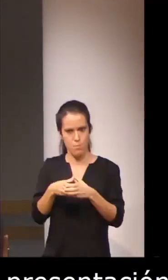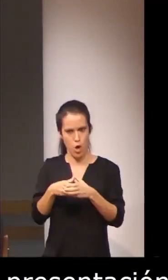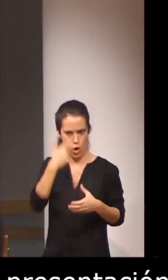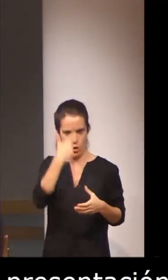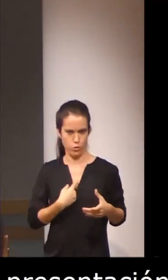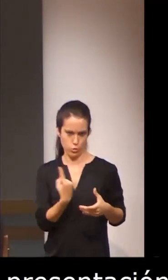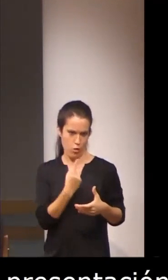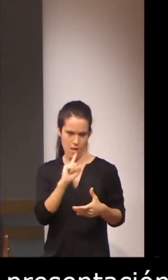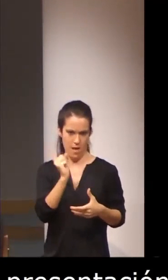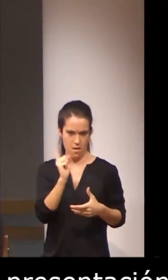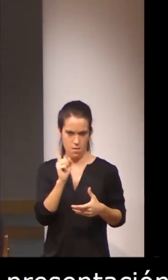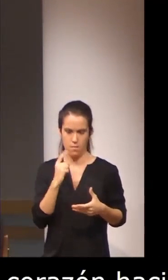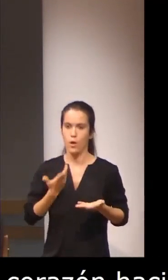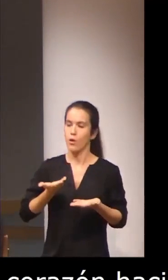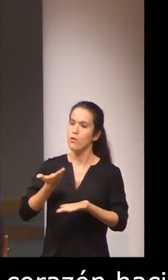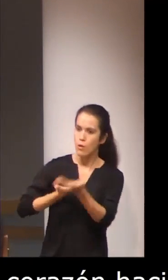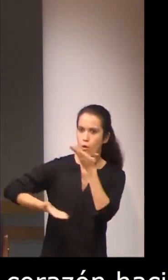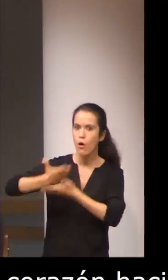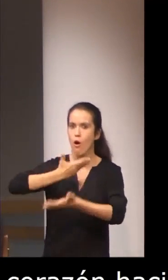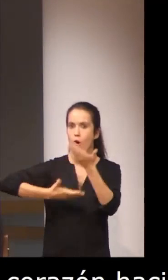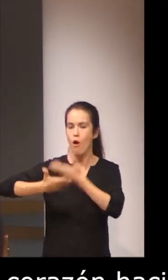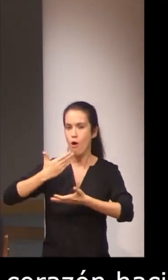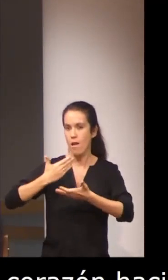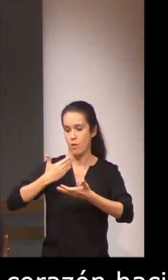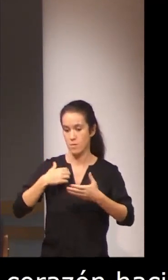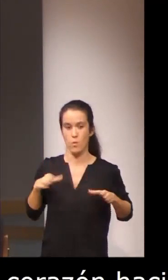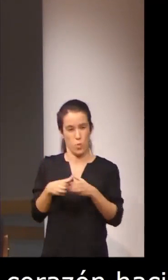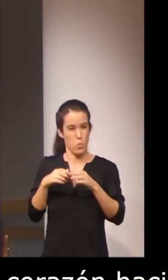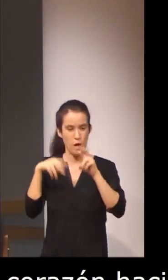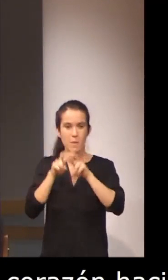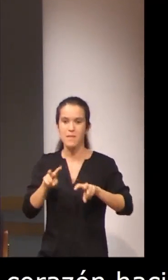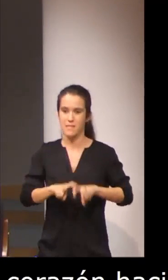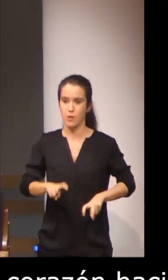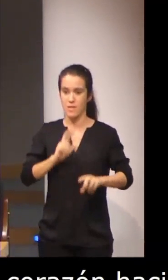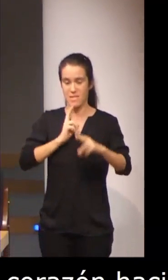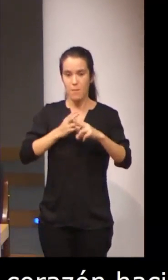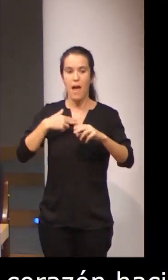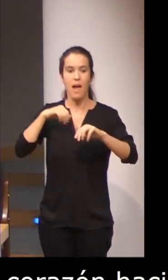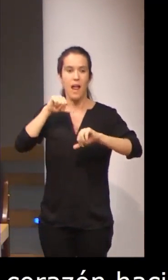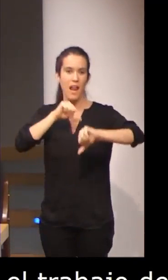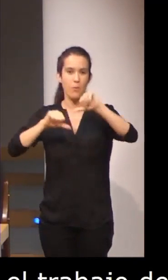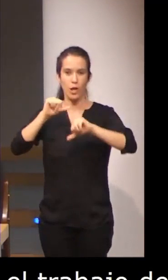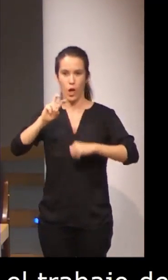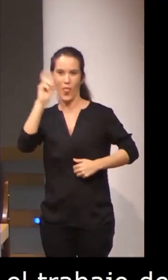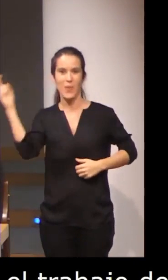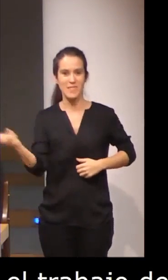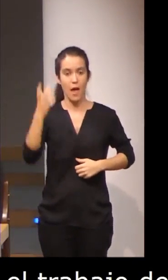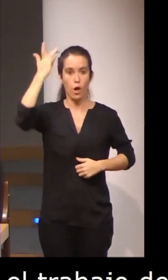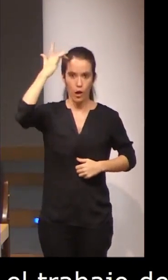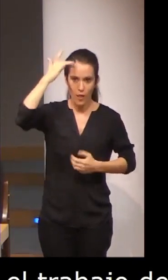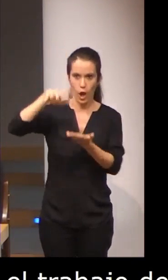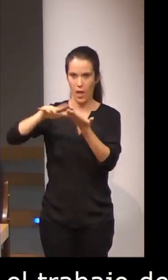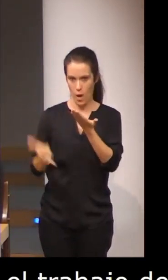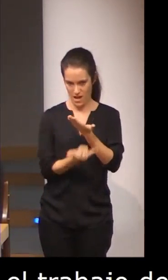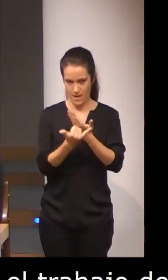colaboramos dentro de este grupo de investigación que se llama Laboratorio de Diversidad, Cognición y Lenguaje